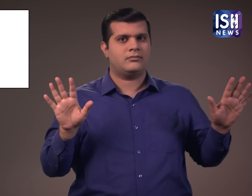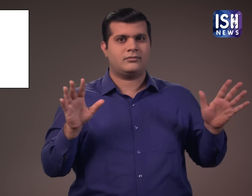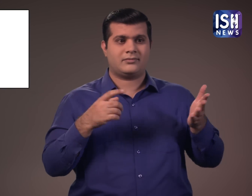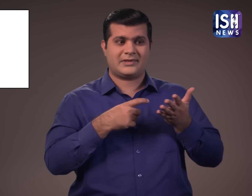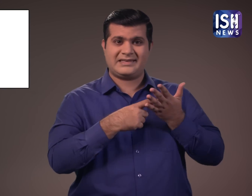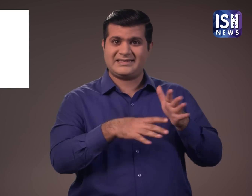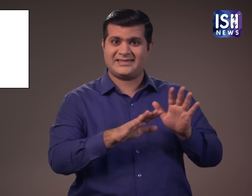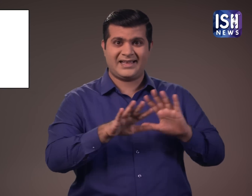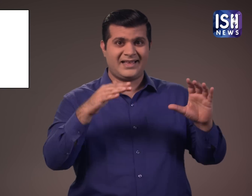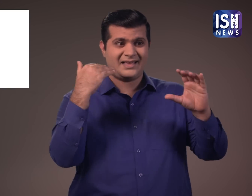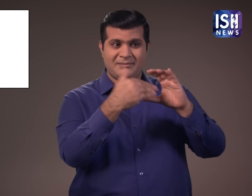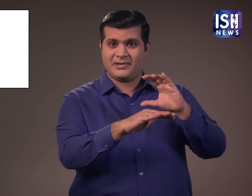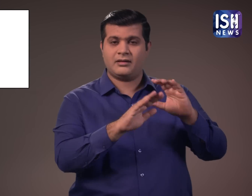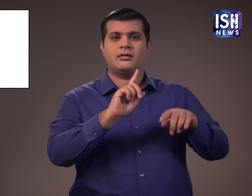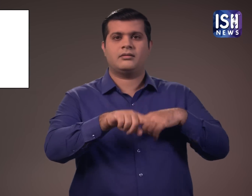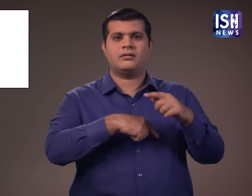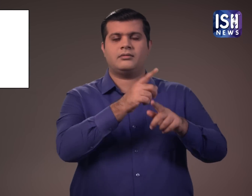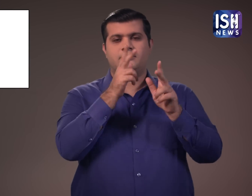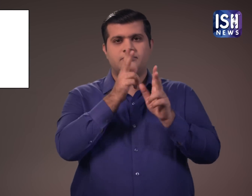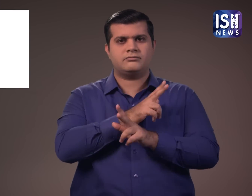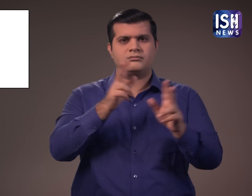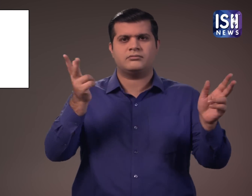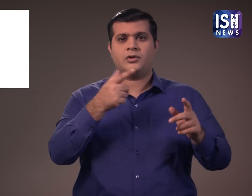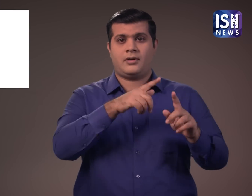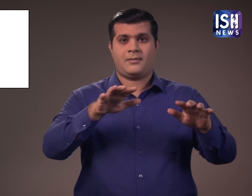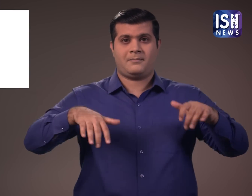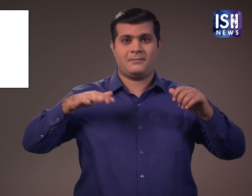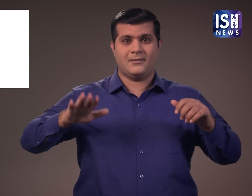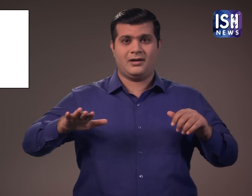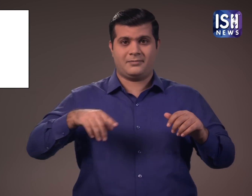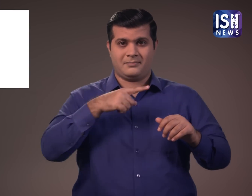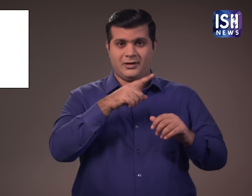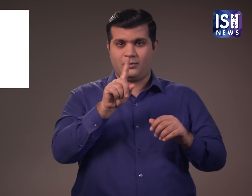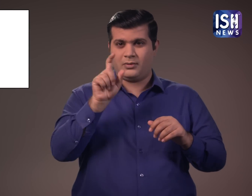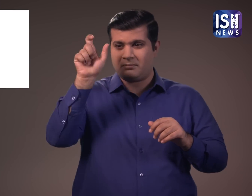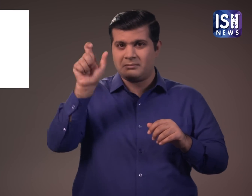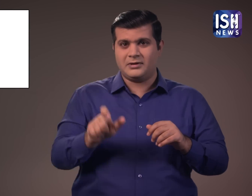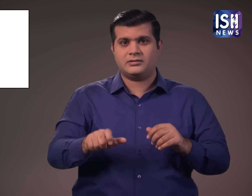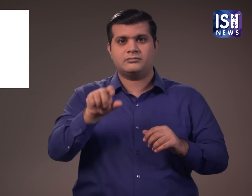इमेल के बाद स्पीकर ने इस्तिफे की गोश्णा की